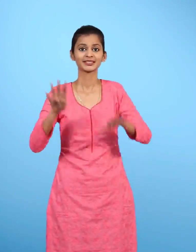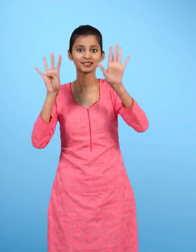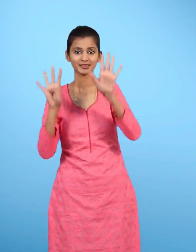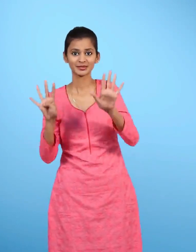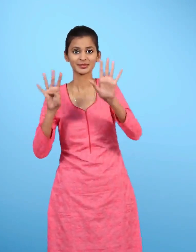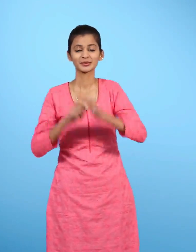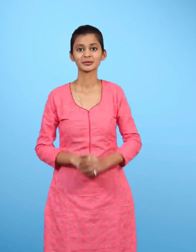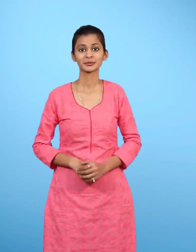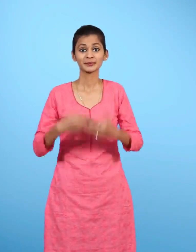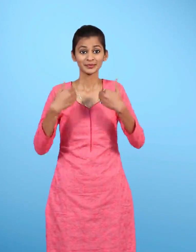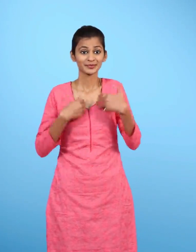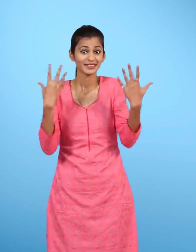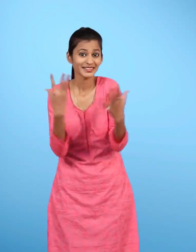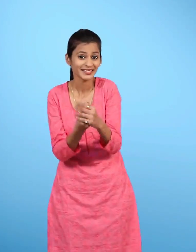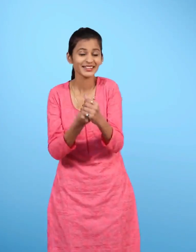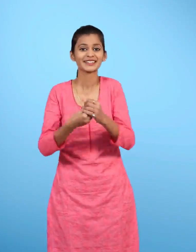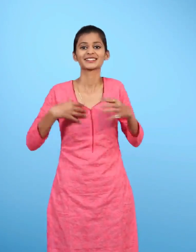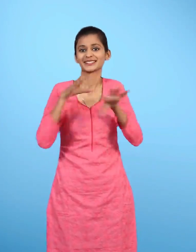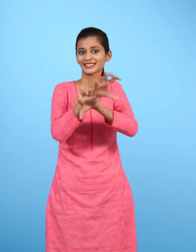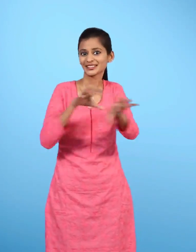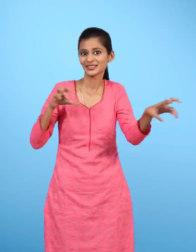हमारे साथ ही जानवर